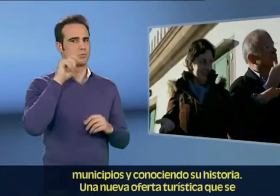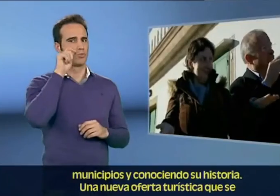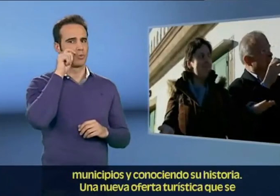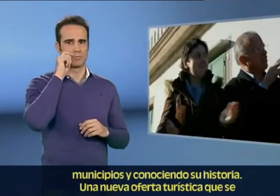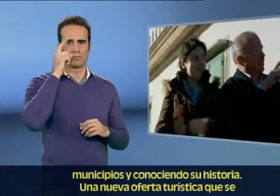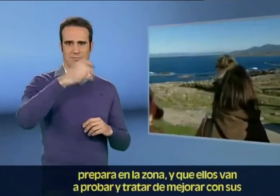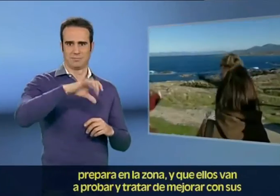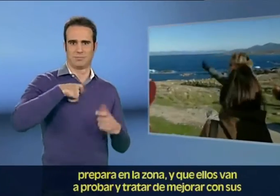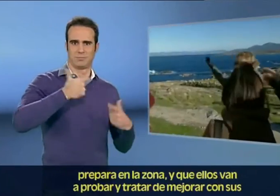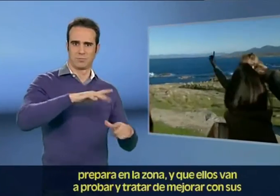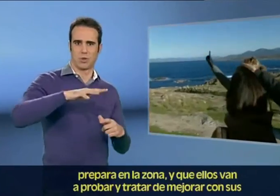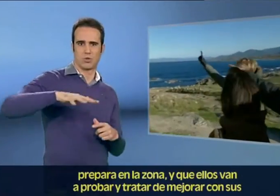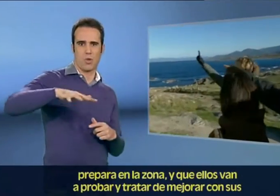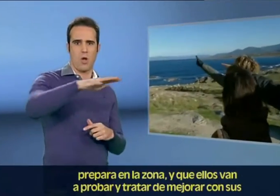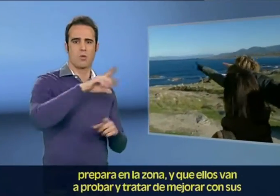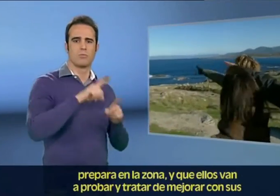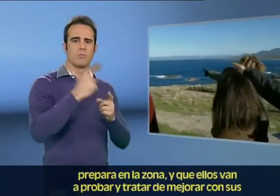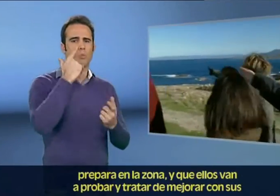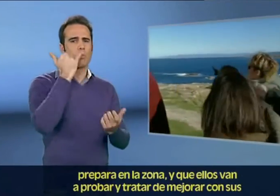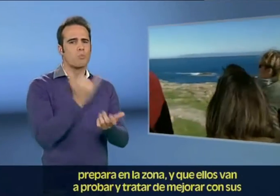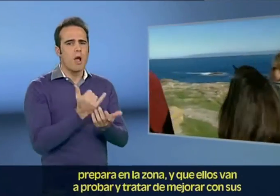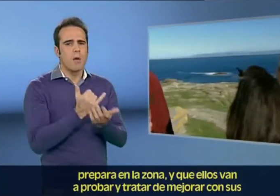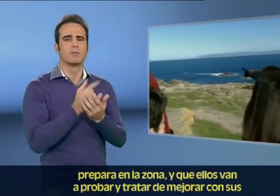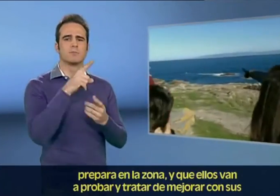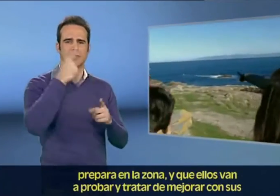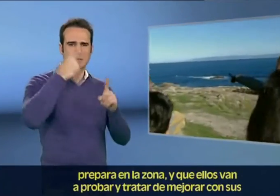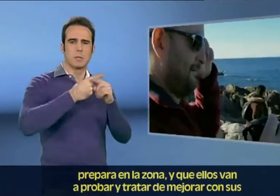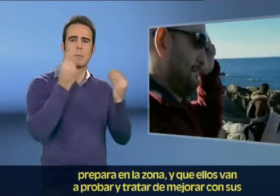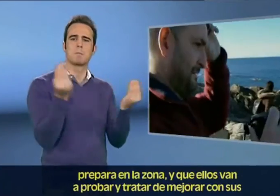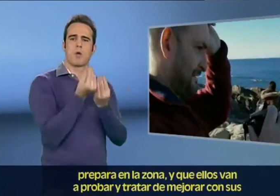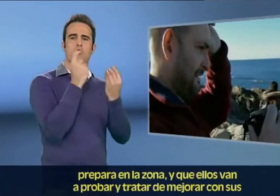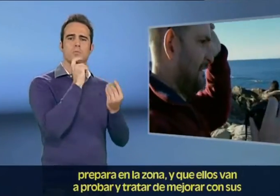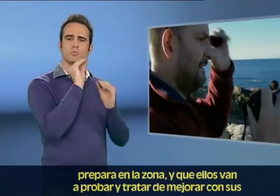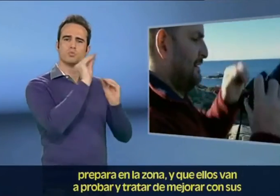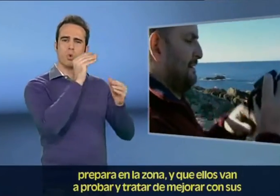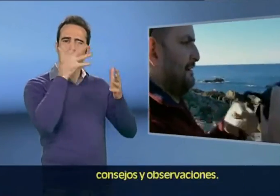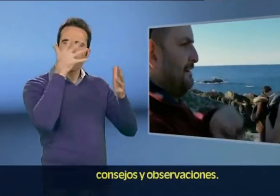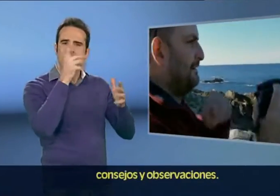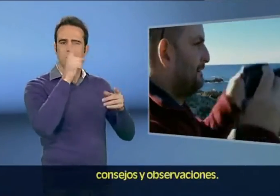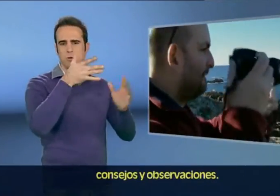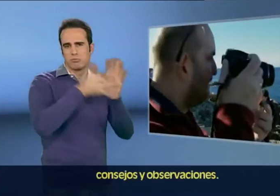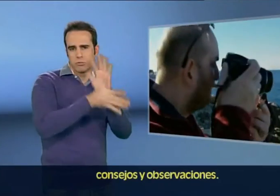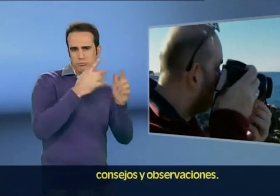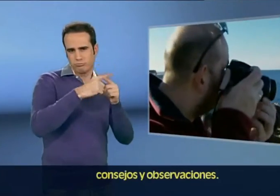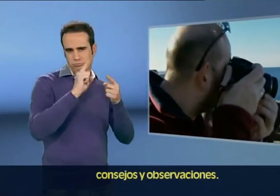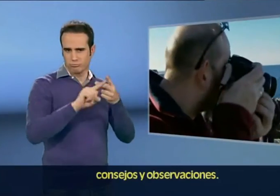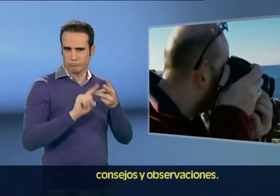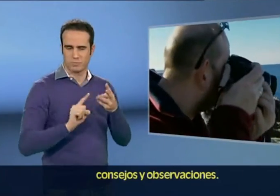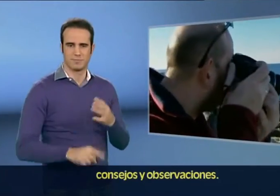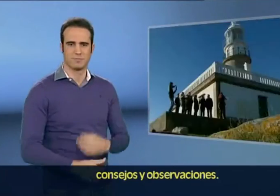turística que se prepara en la zona y que ellos van a probar y tratar de mejorar con sus consejos y observaciones.